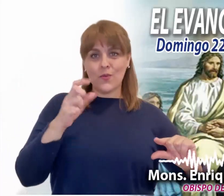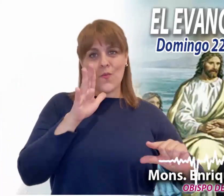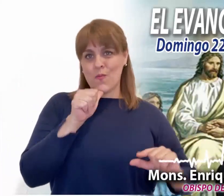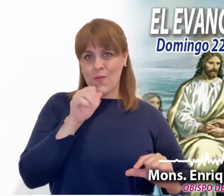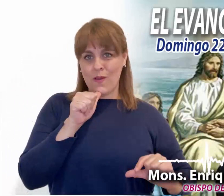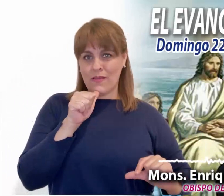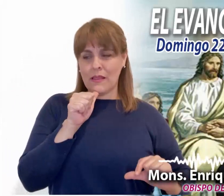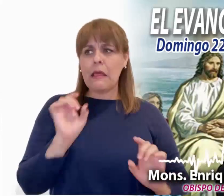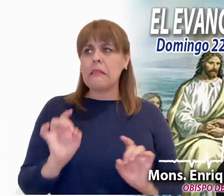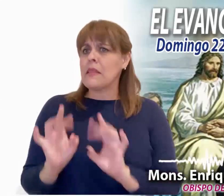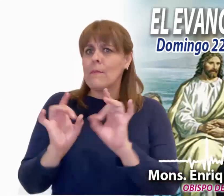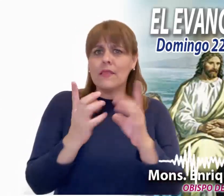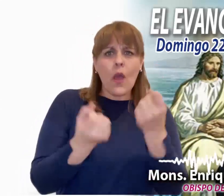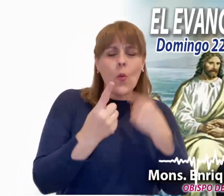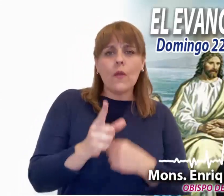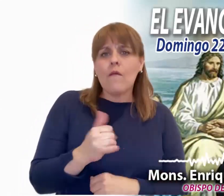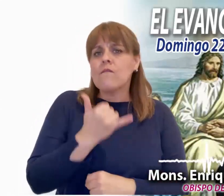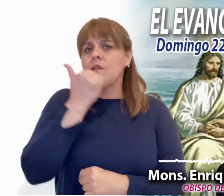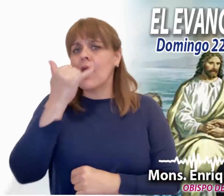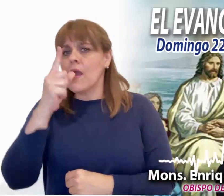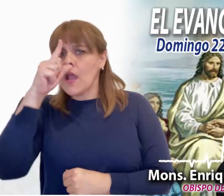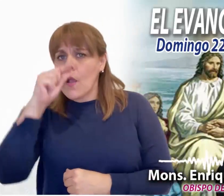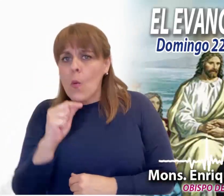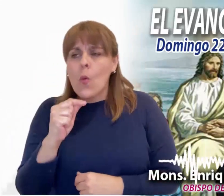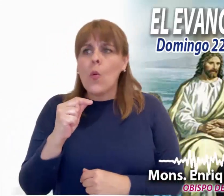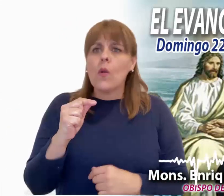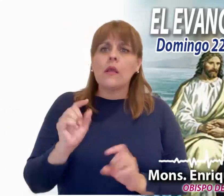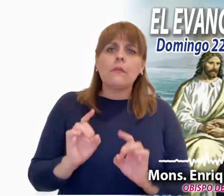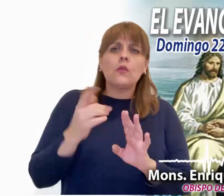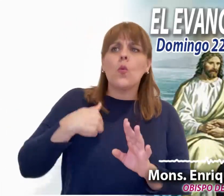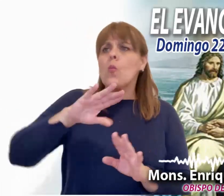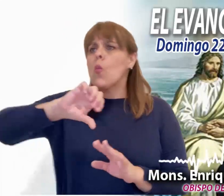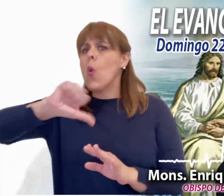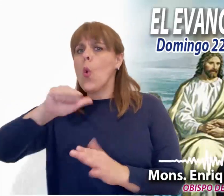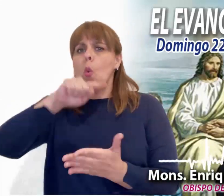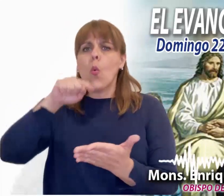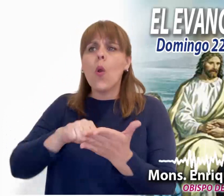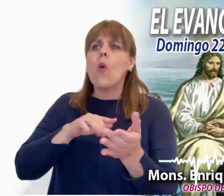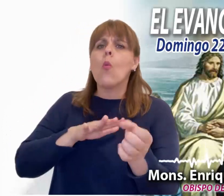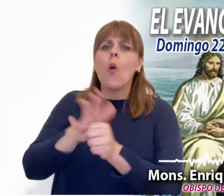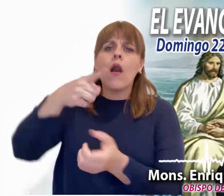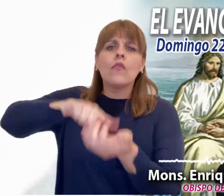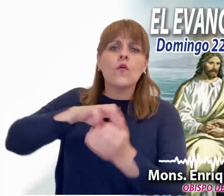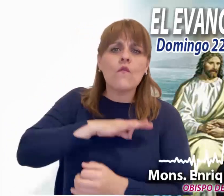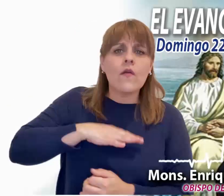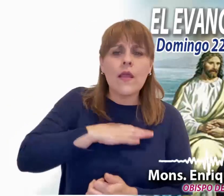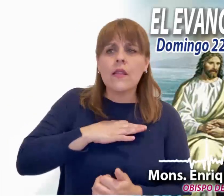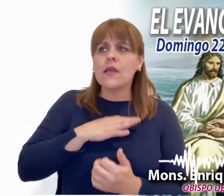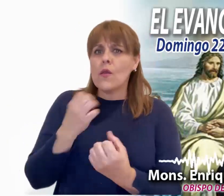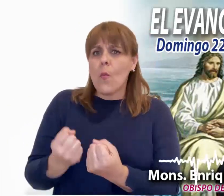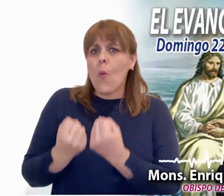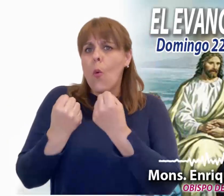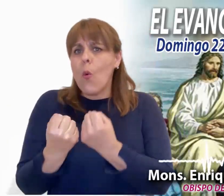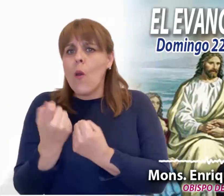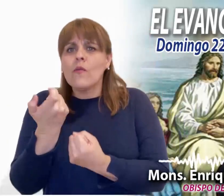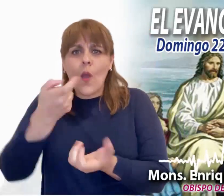Quienes alguna vez nos hemos equivocado, quienes hemos vivido en el error, quienes nos hemos extraviado buscando la felicidad en el placer, en